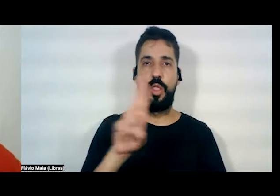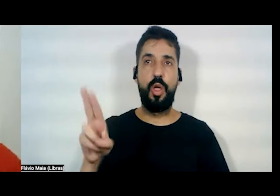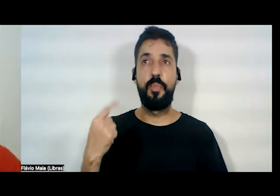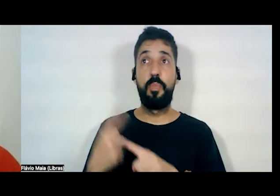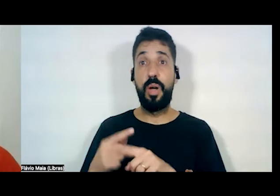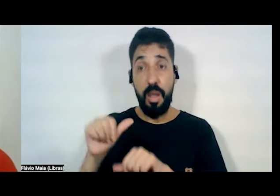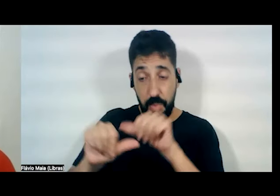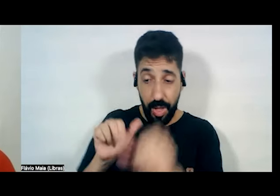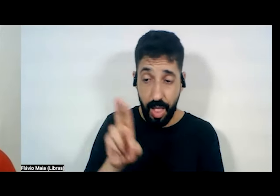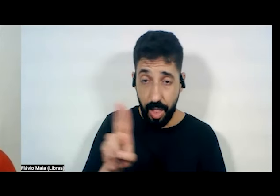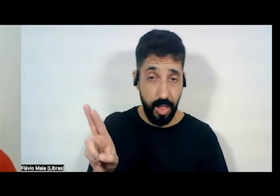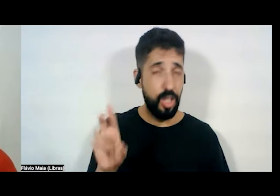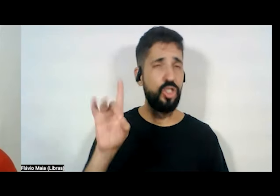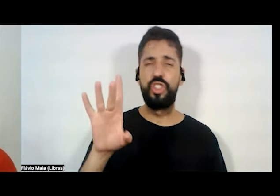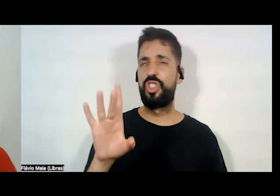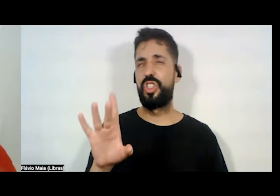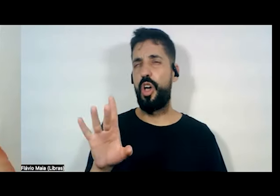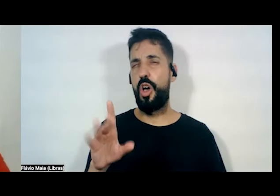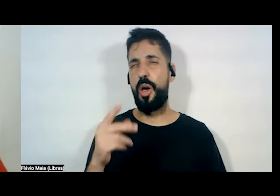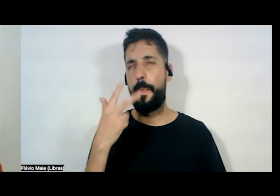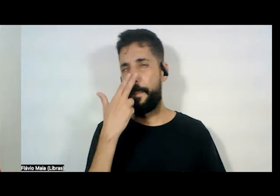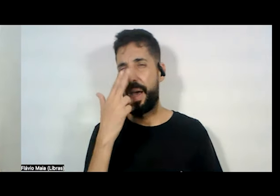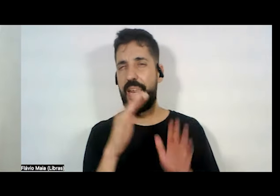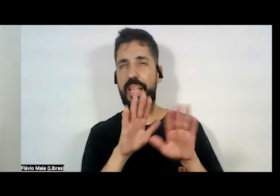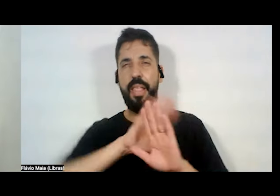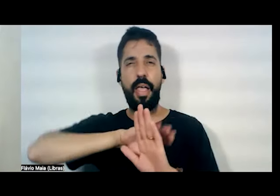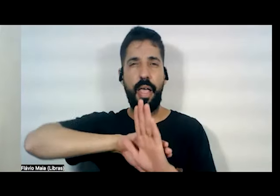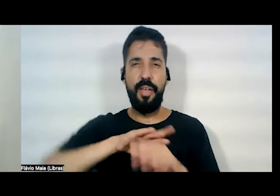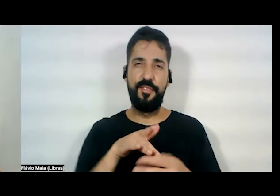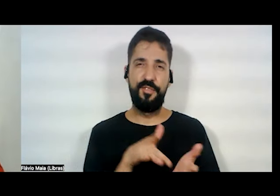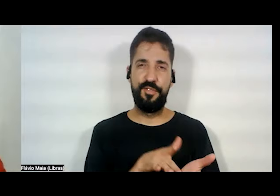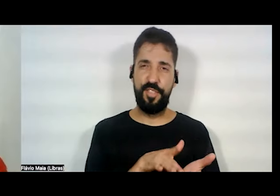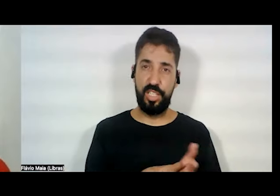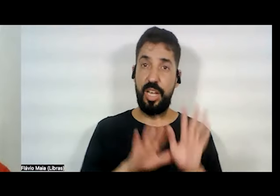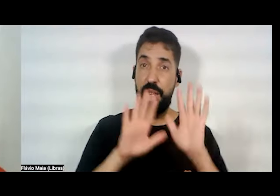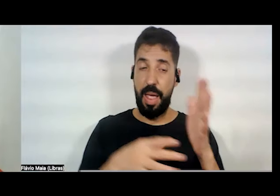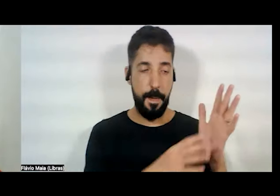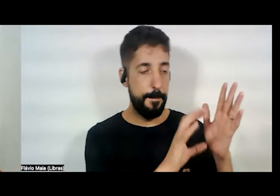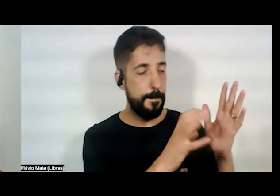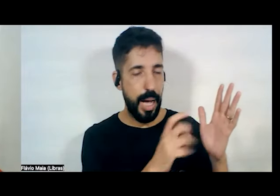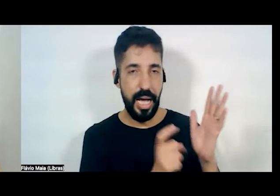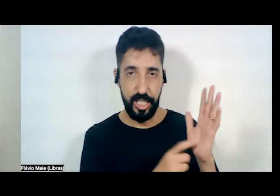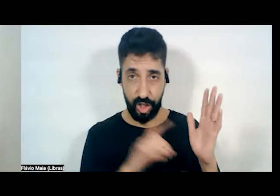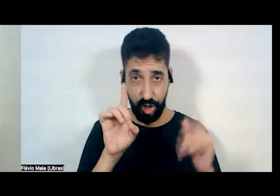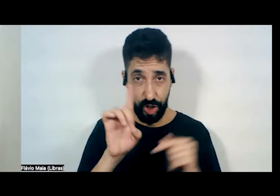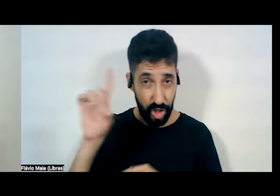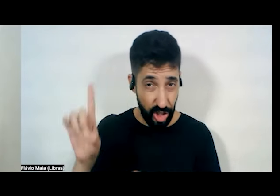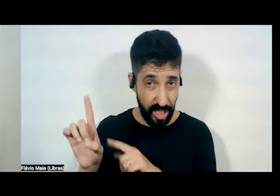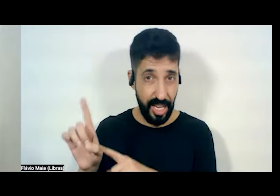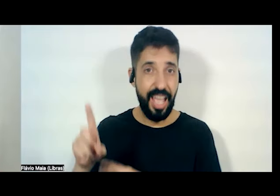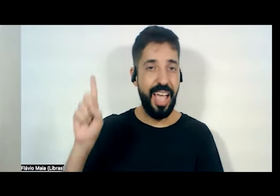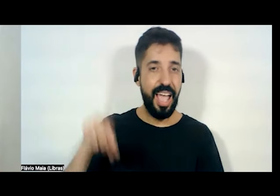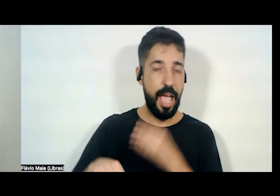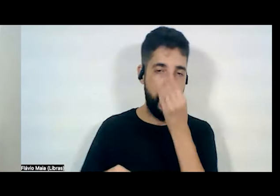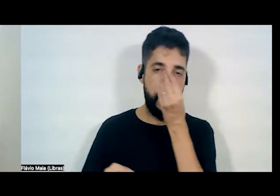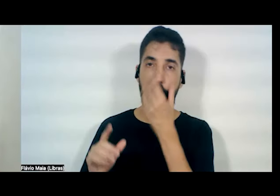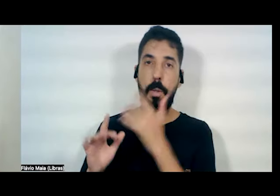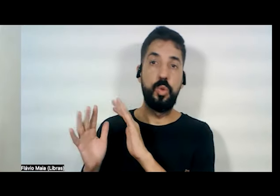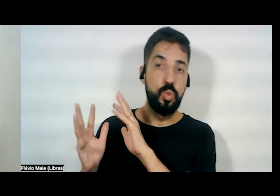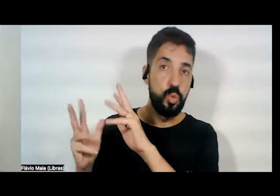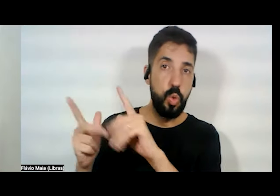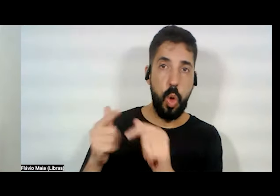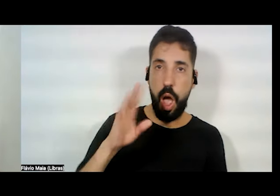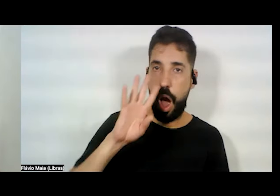é só para enganar. Mas o negócio dos partidos de direita é que todos os acusados de